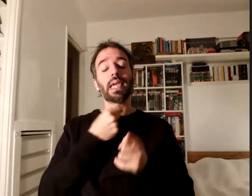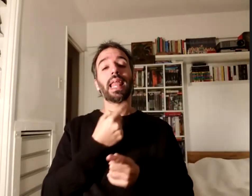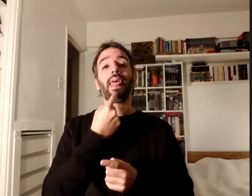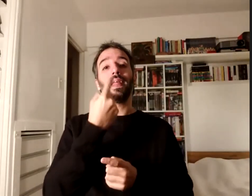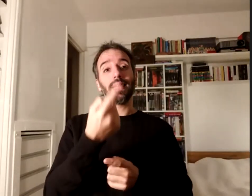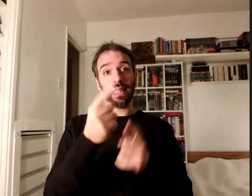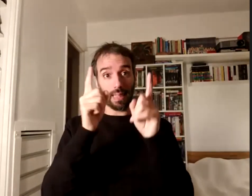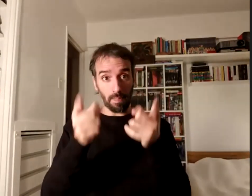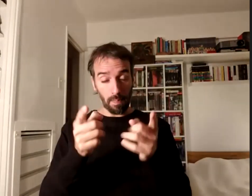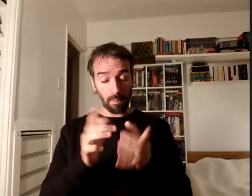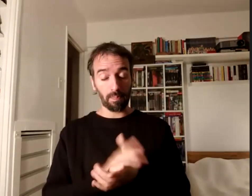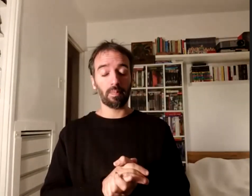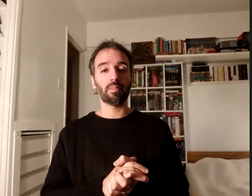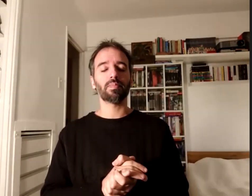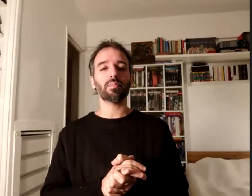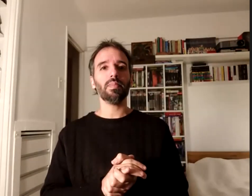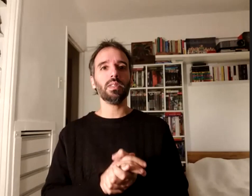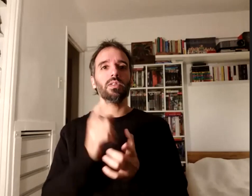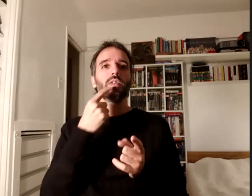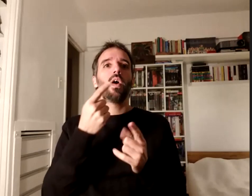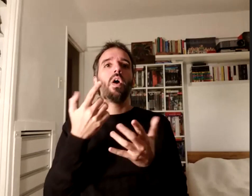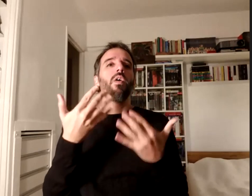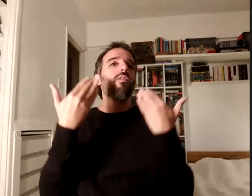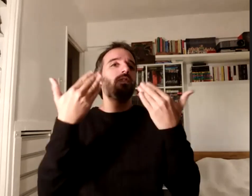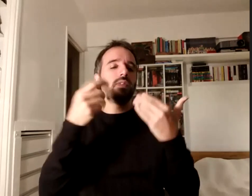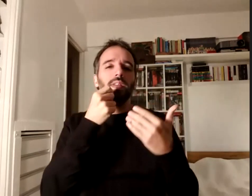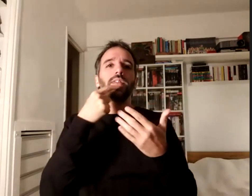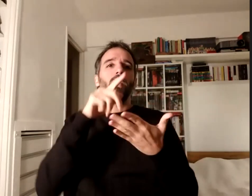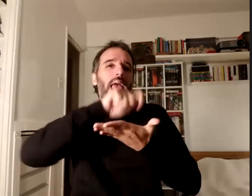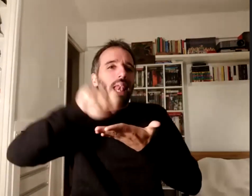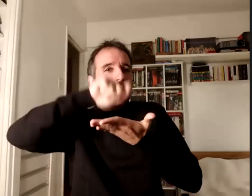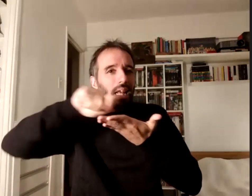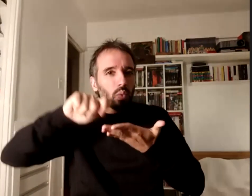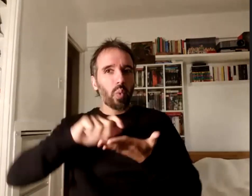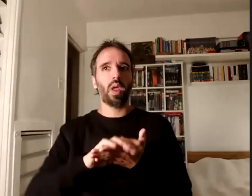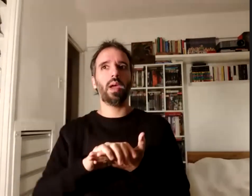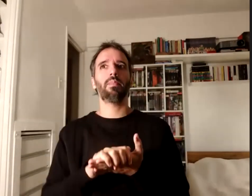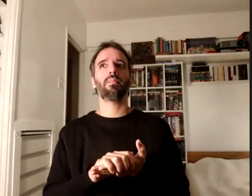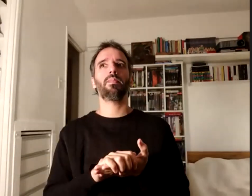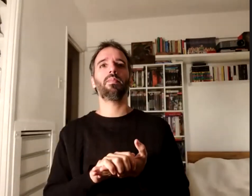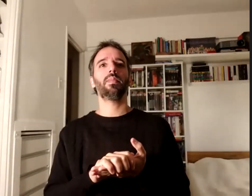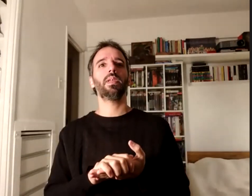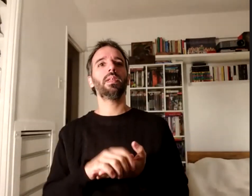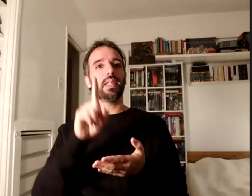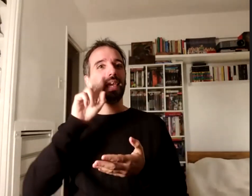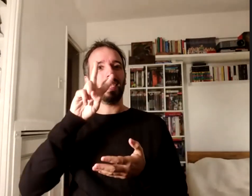celebro la escritura, Ivana lo dijo recién, poder